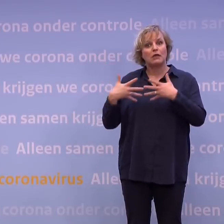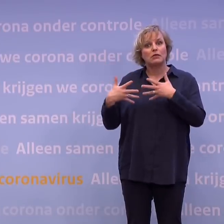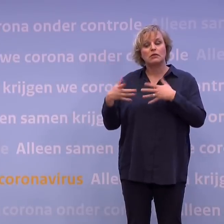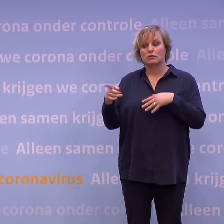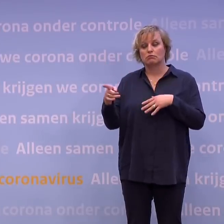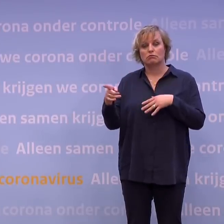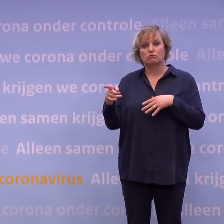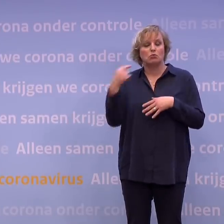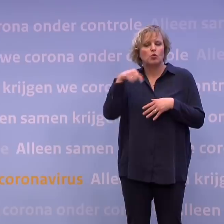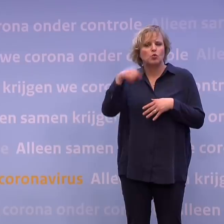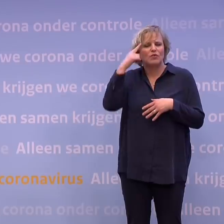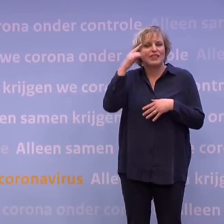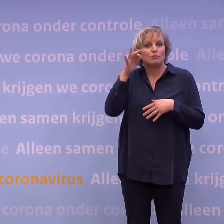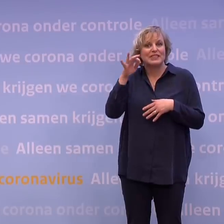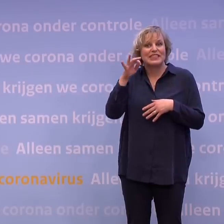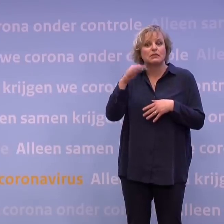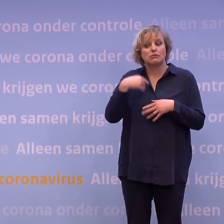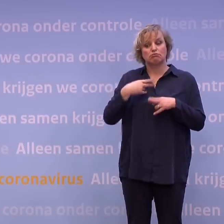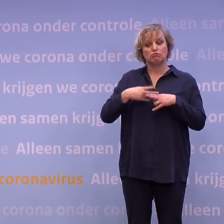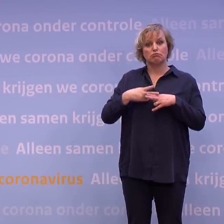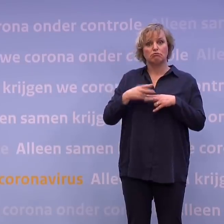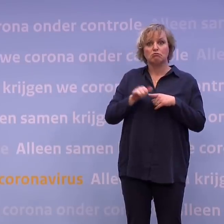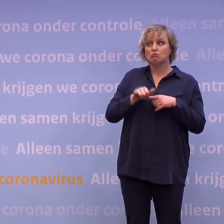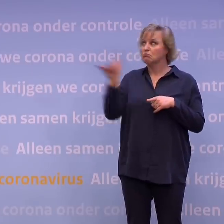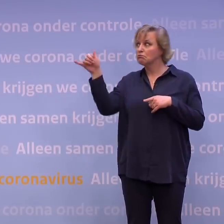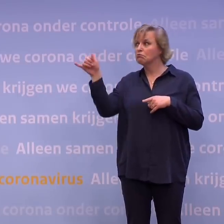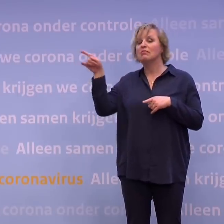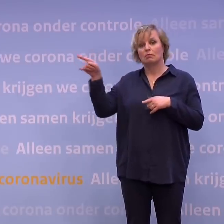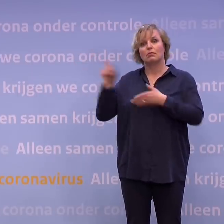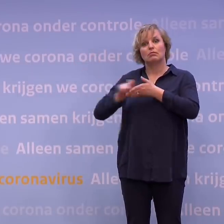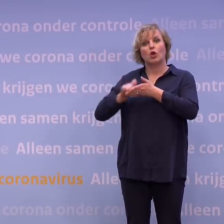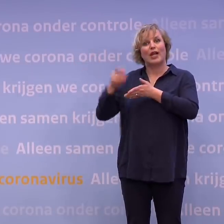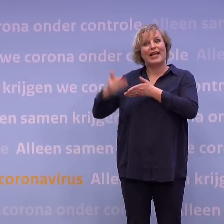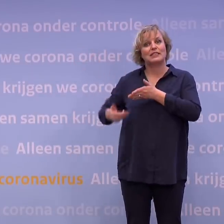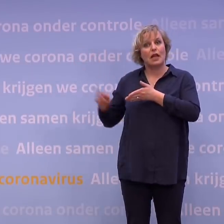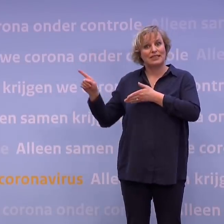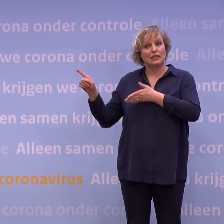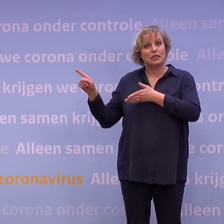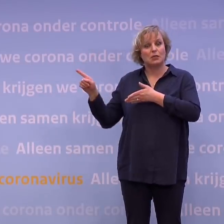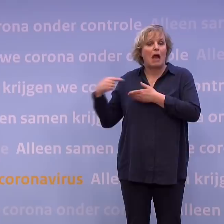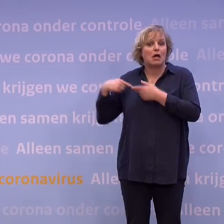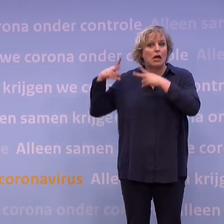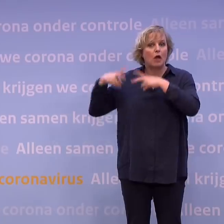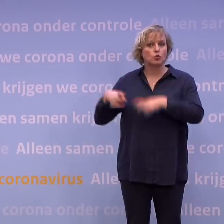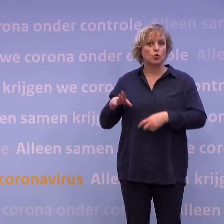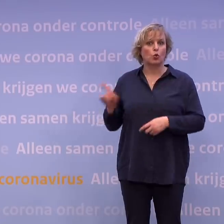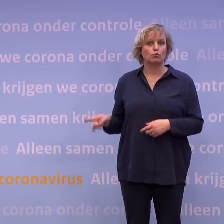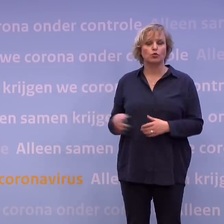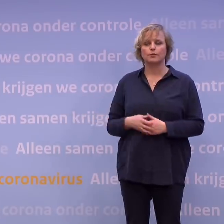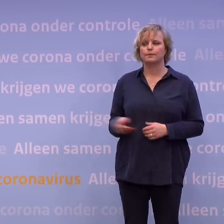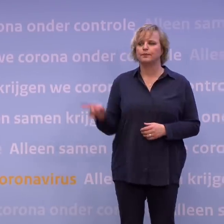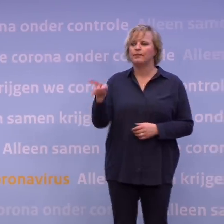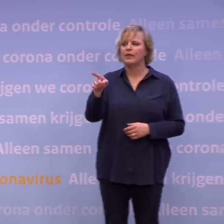zelf nu niet precies. Maar ik neem aan, als daar gebeld wordt, dat ze dat bijhouden. Dat zal ik ook voor u uitzoeken. Maar natuurlijk, dat wordt allemaal geregistreerd. Oké. Dan een vraag voor